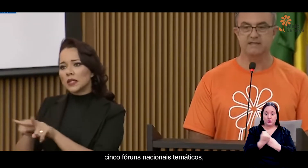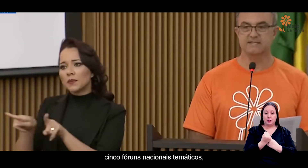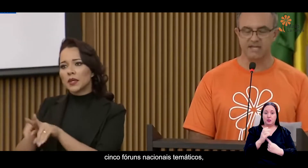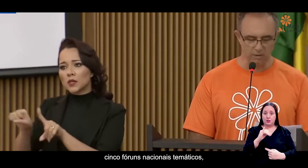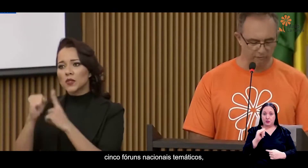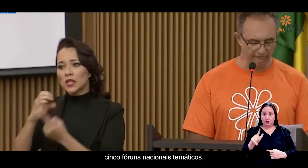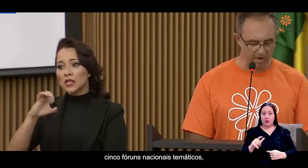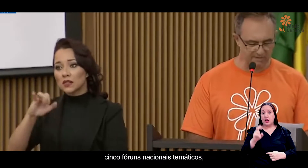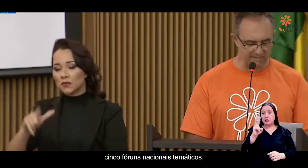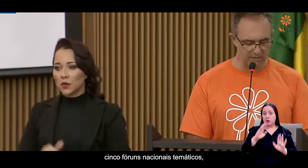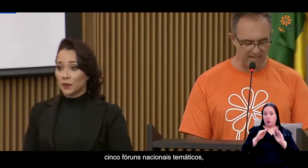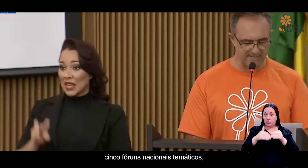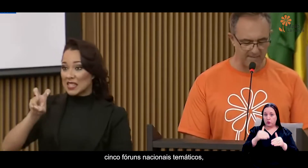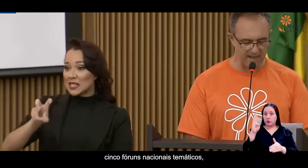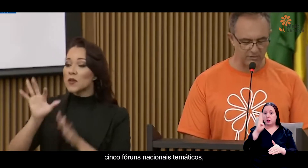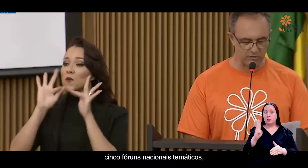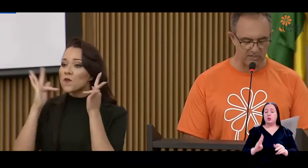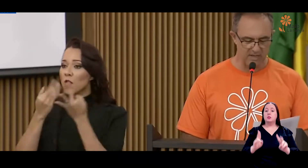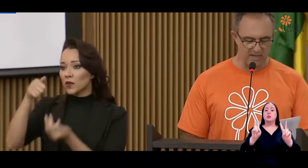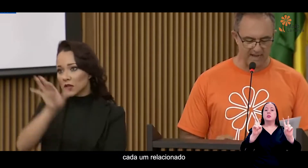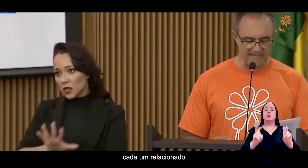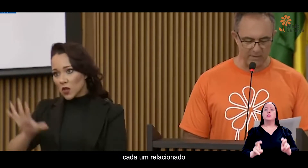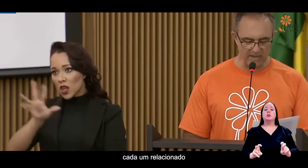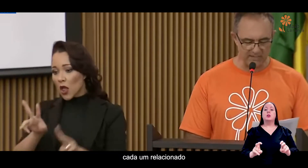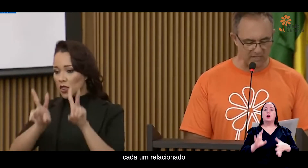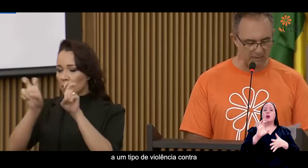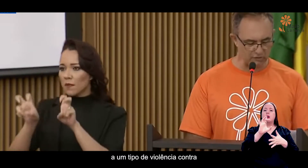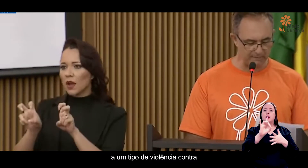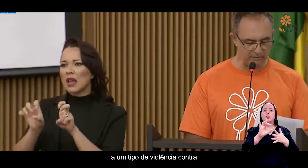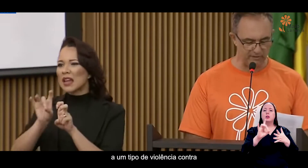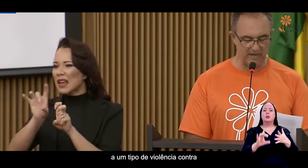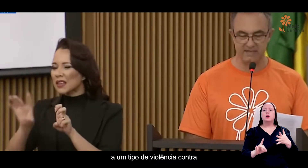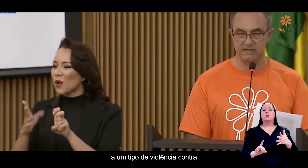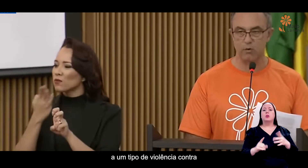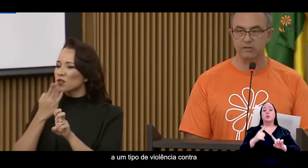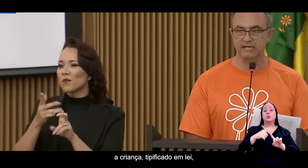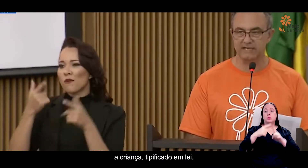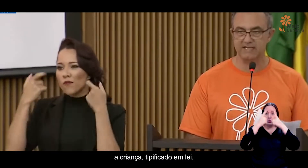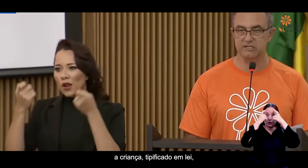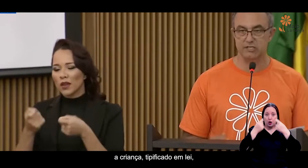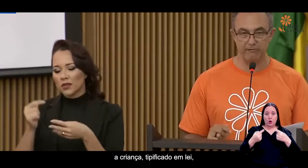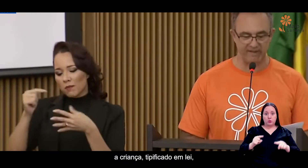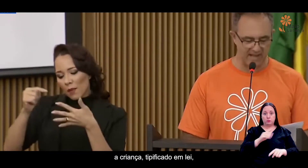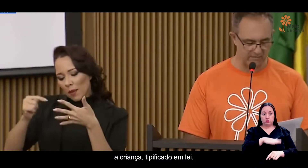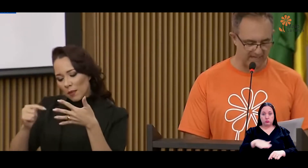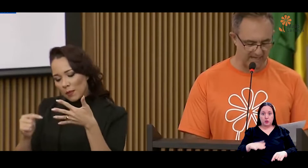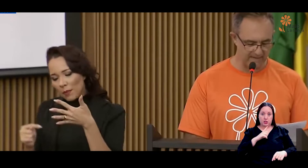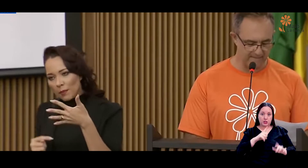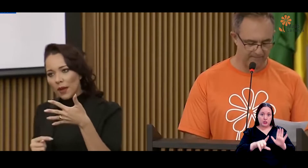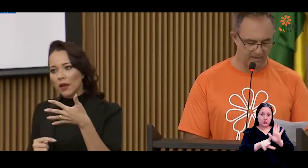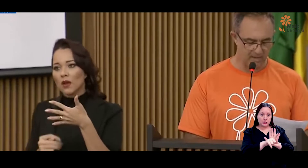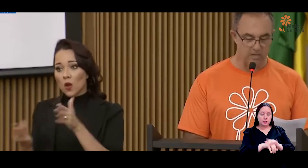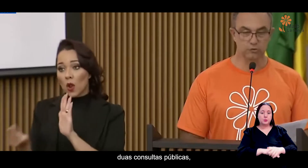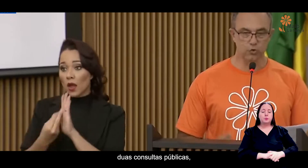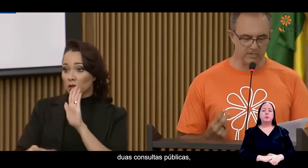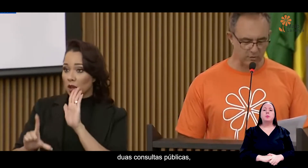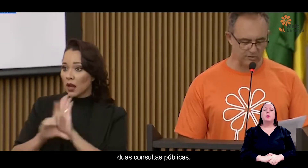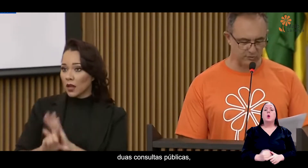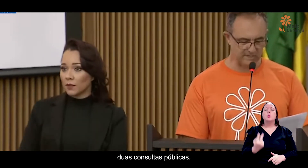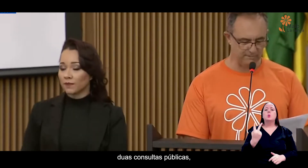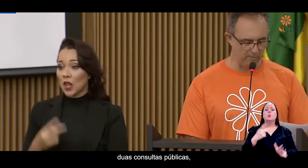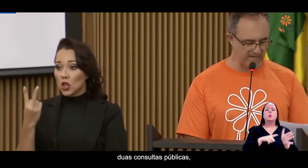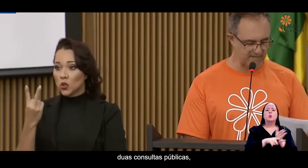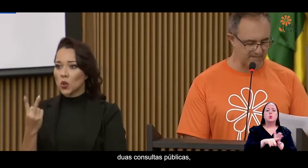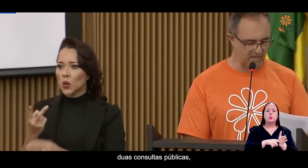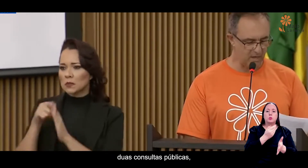cinco fóruns nacionais temáticos, cada um relacionado a um tipo de violência contra a criança tipificado em lei, duas